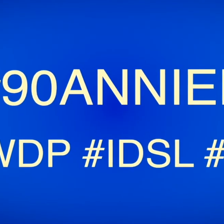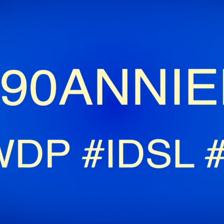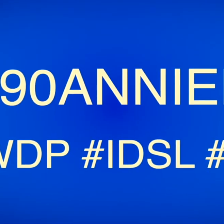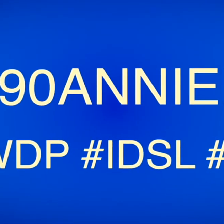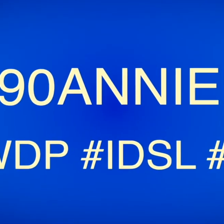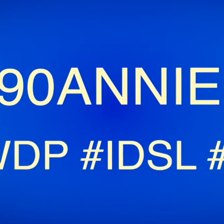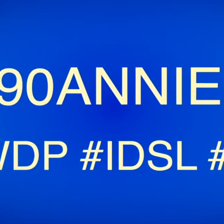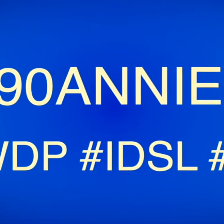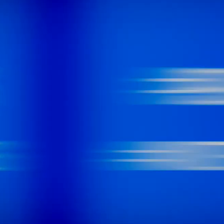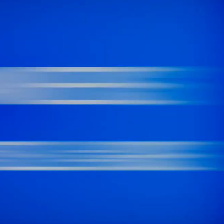dell'ENS.